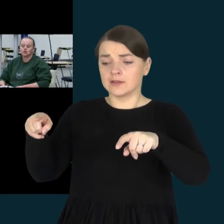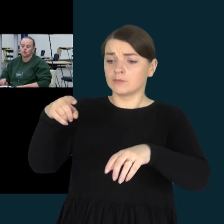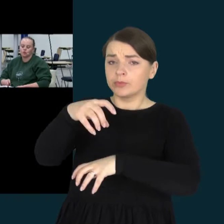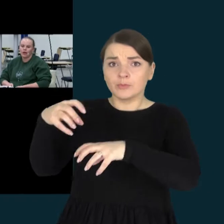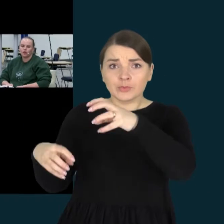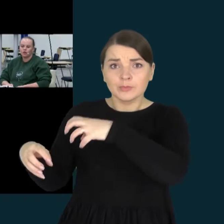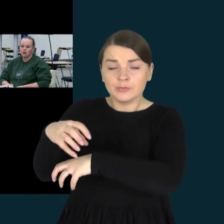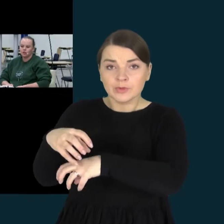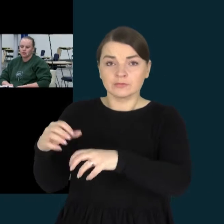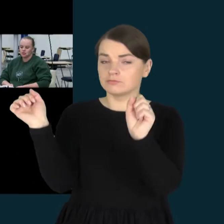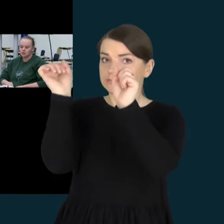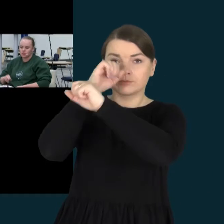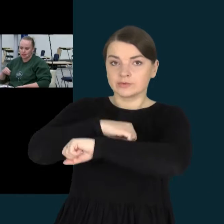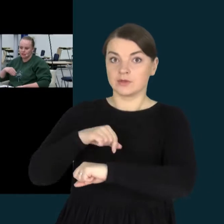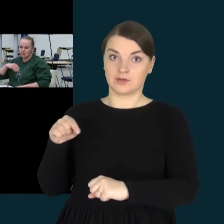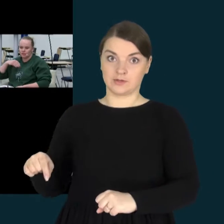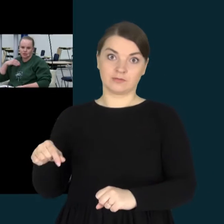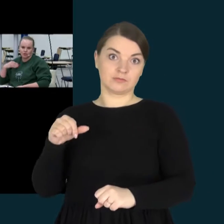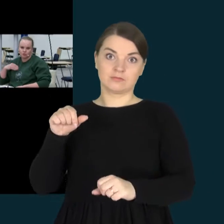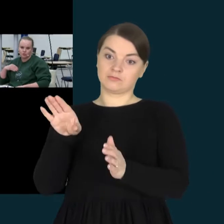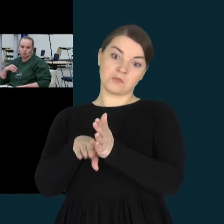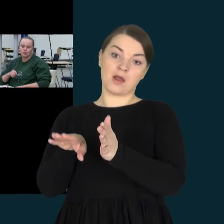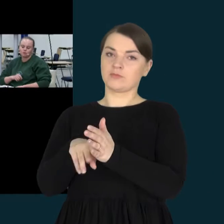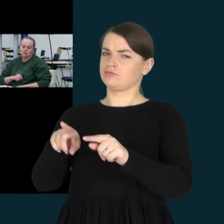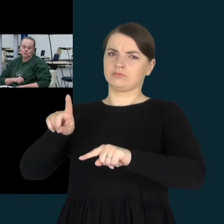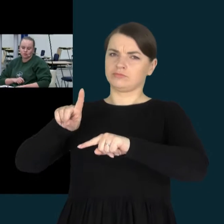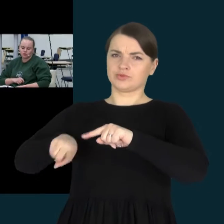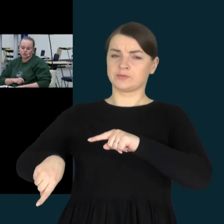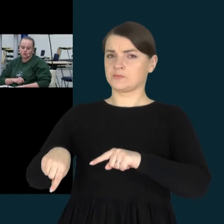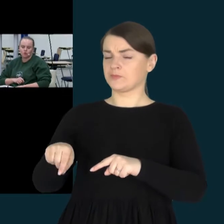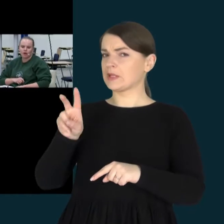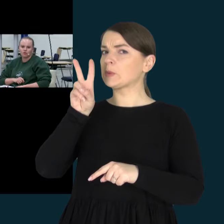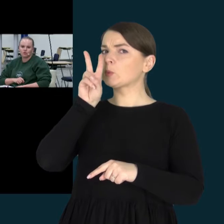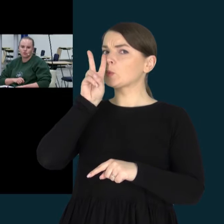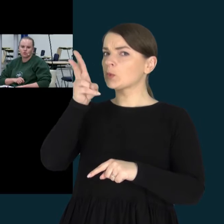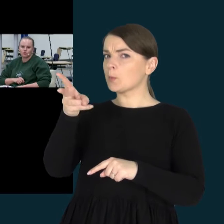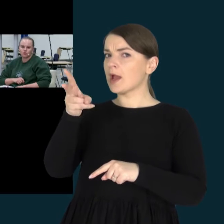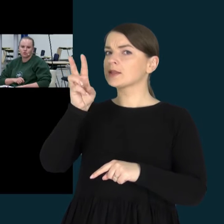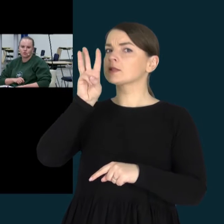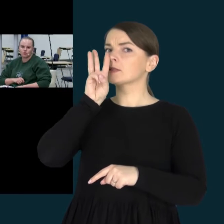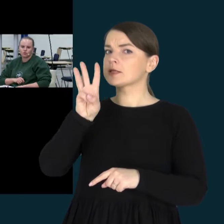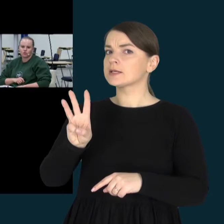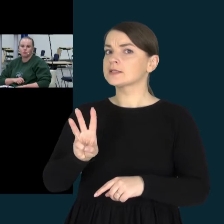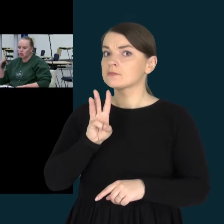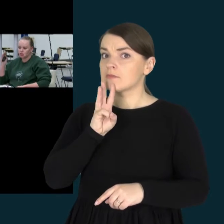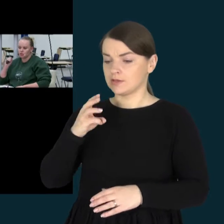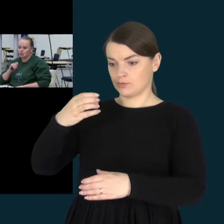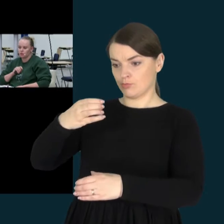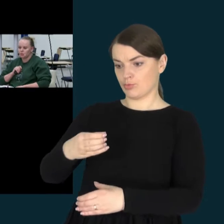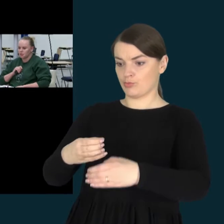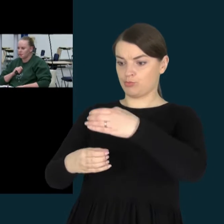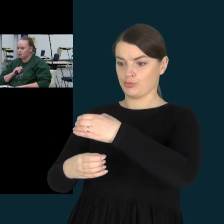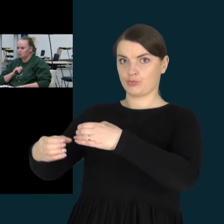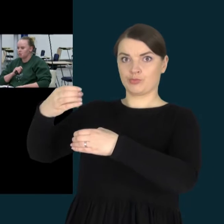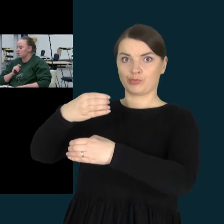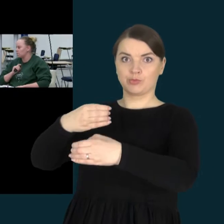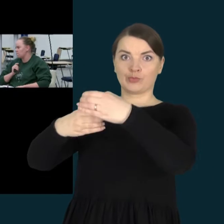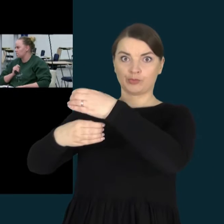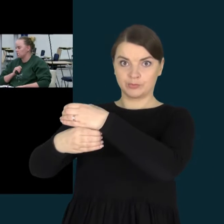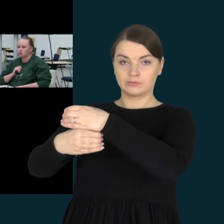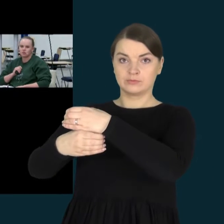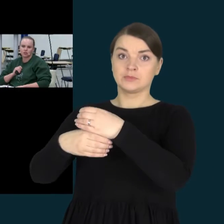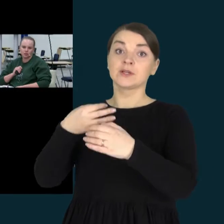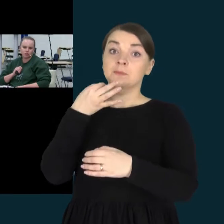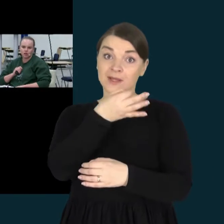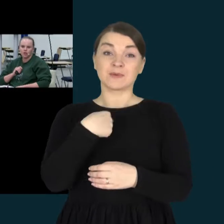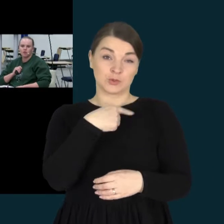kaladėlių ir kubelių, jis sustatė, būdamas dviejų metų ir trijų mėnesių, bokštą. Ir pasakė, kadangi